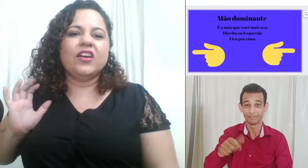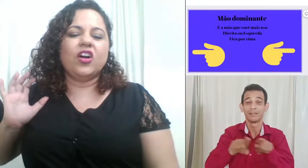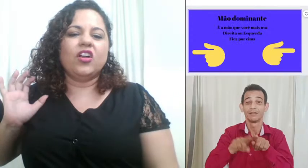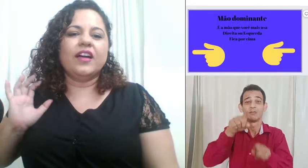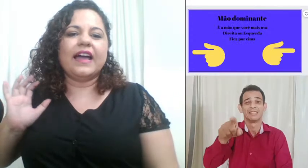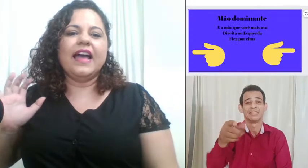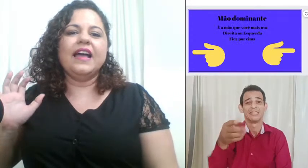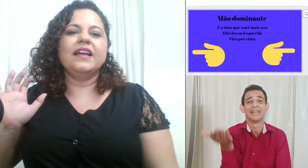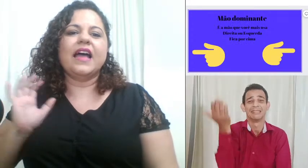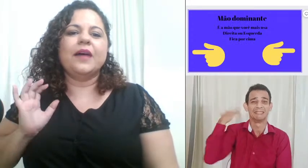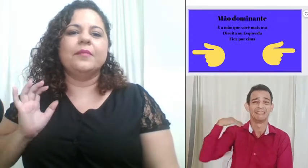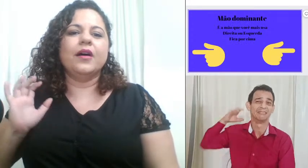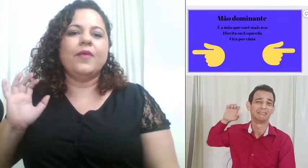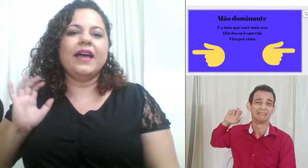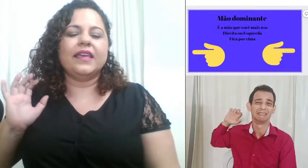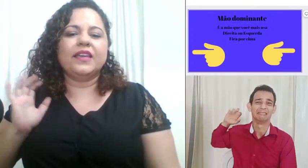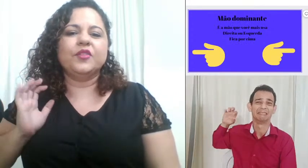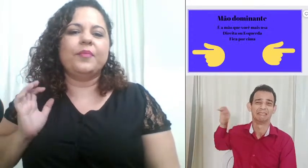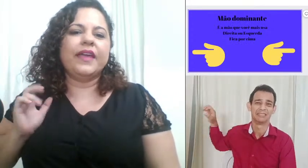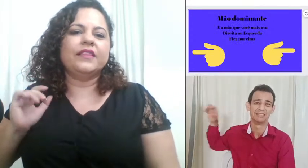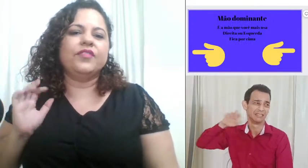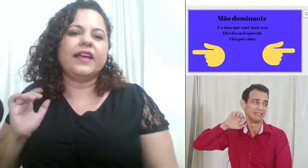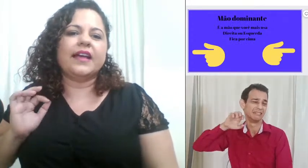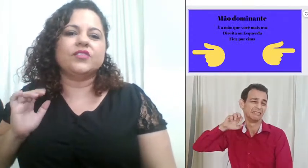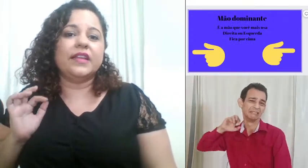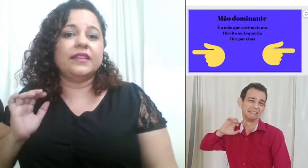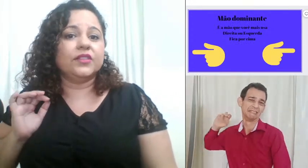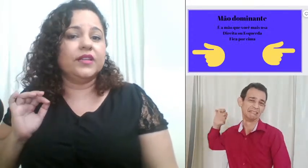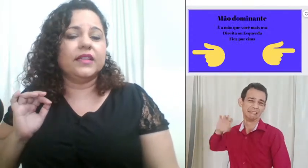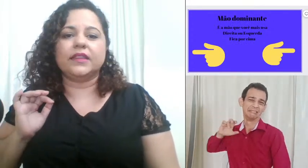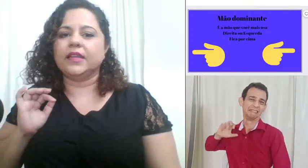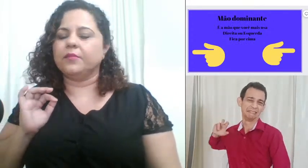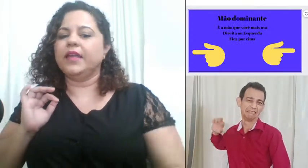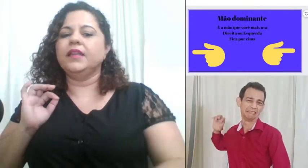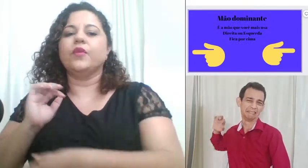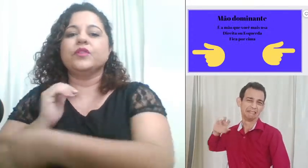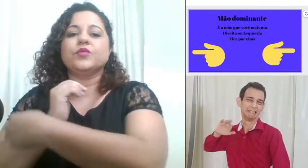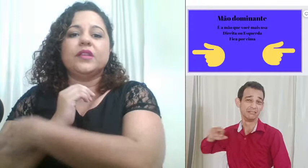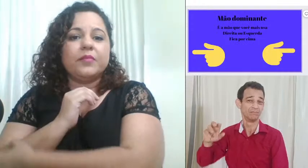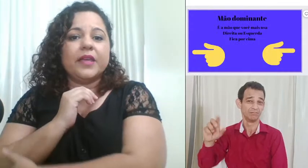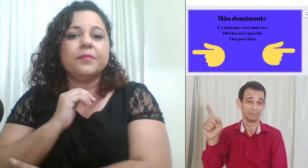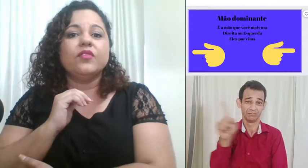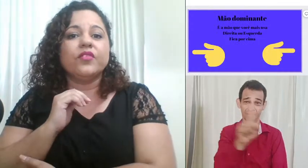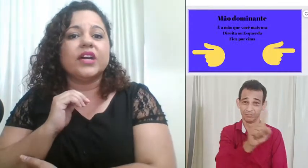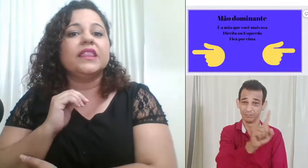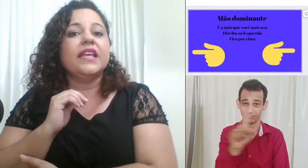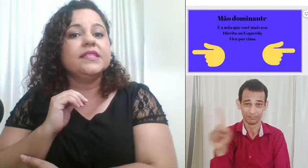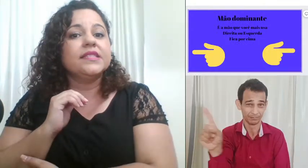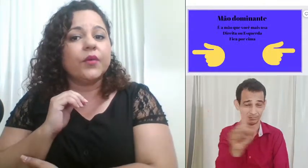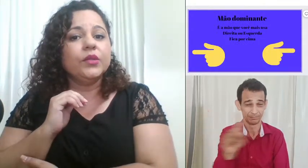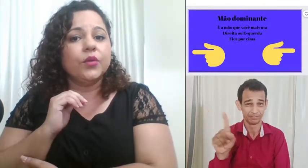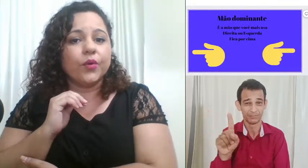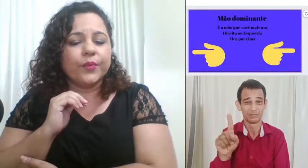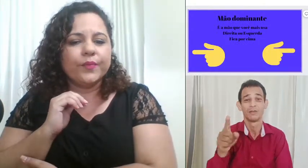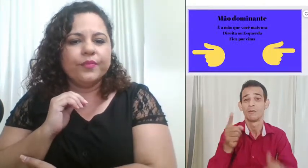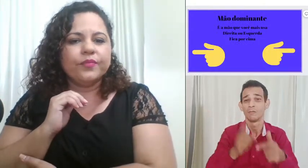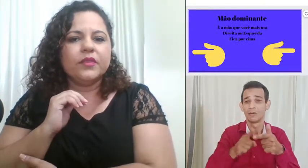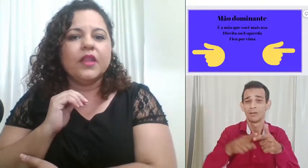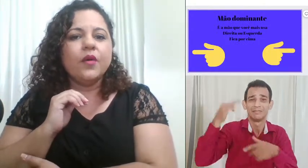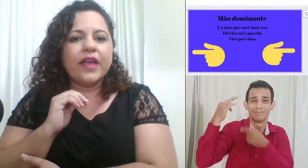colocar a mão aqui no peito e ficar soletrando aqui também não isso também provoca tensão e dor não é